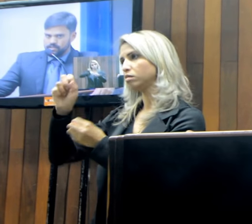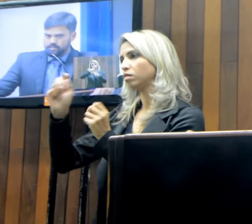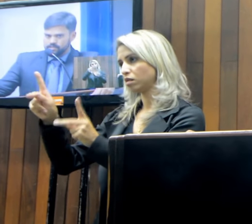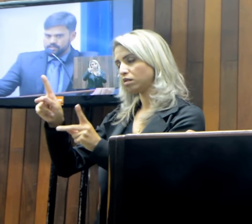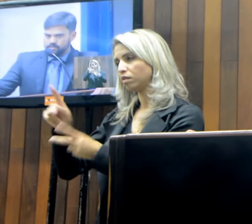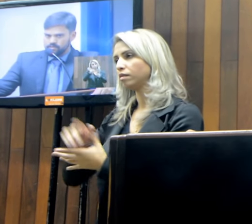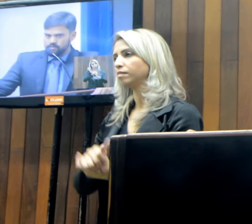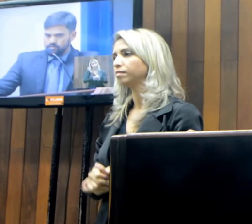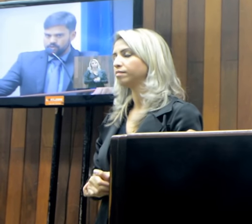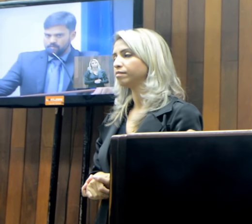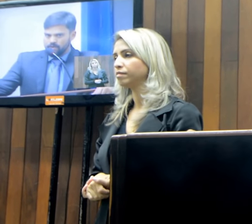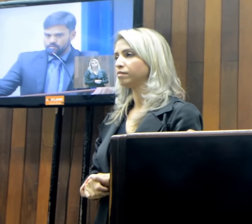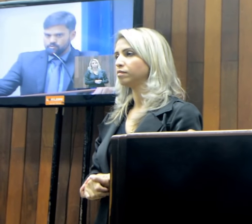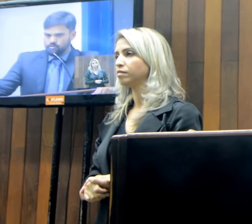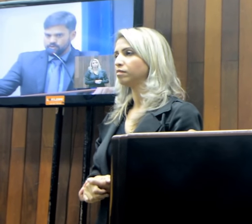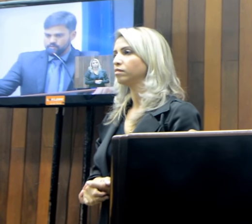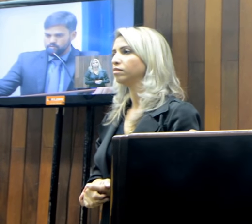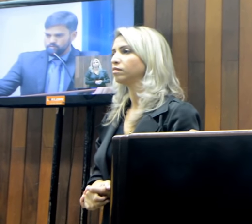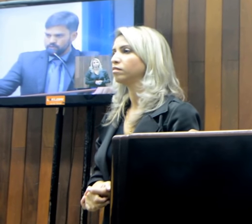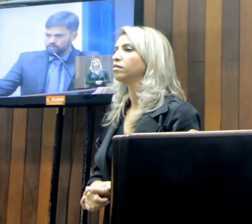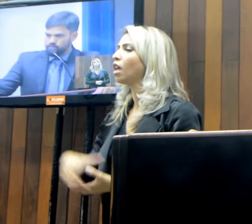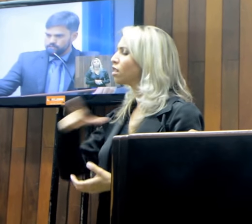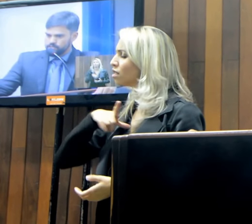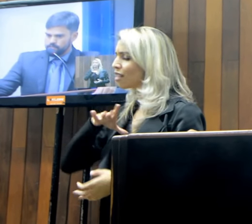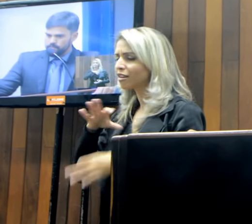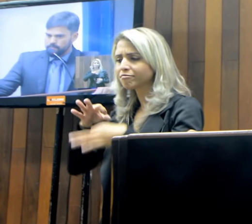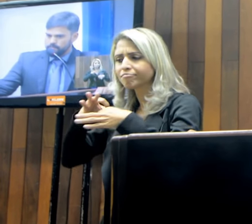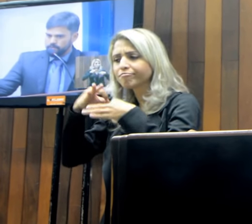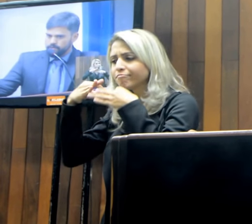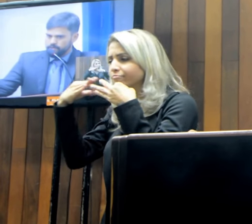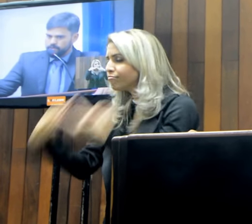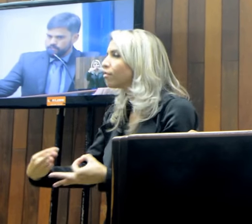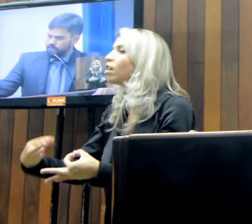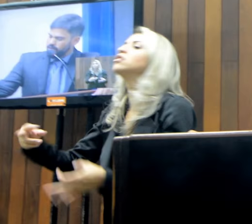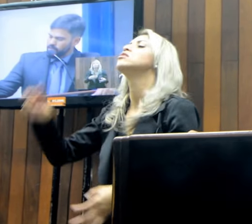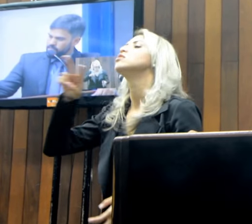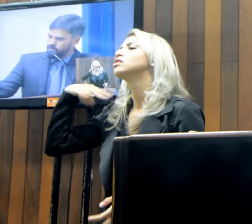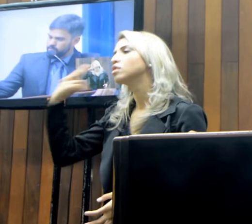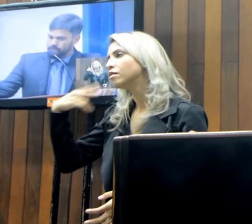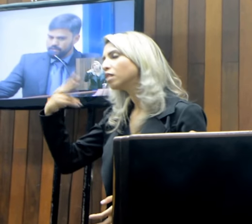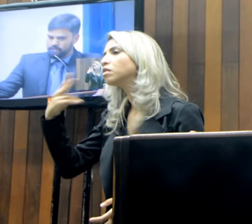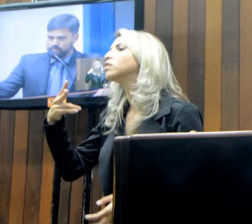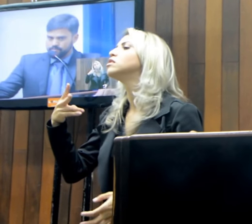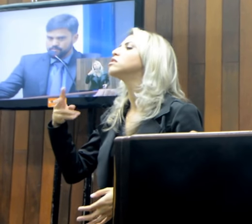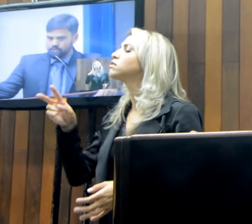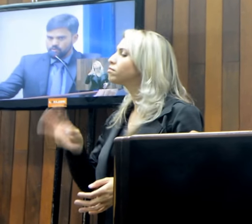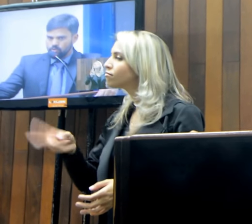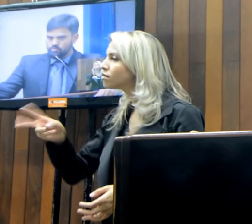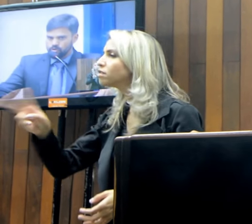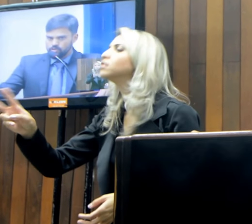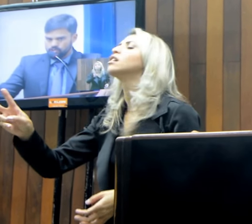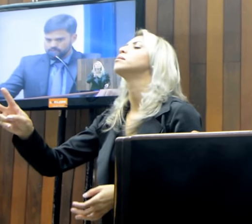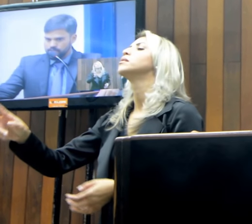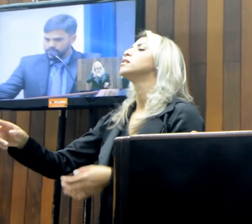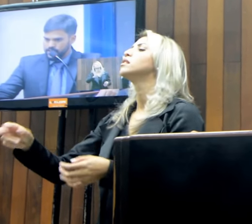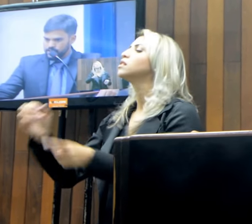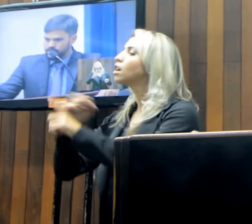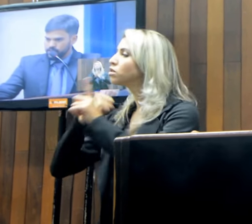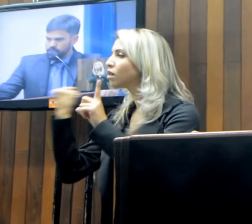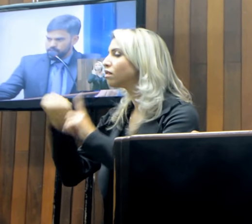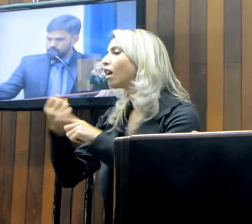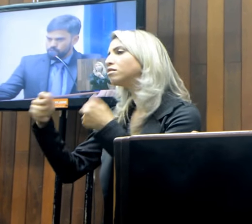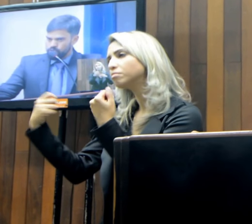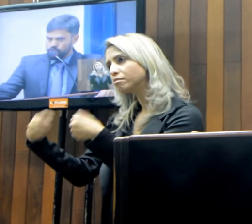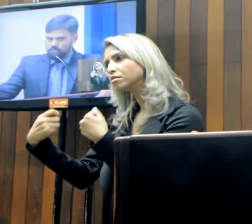certeza que o trabalho dos vereadores aqui está sempre de acordo com o a sociedade pede